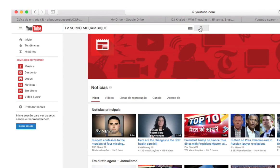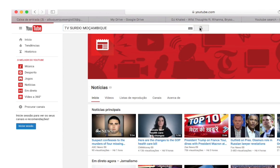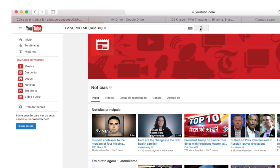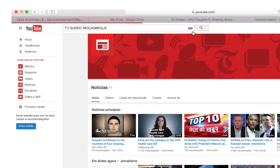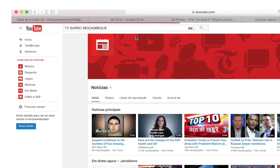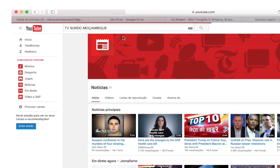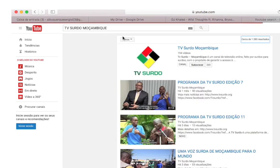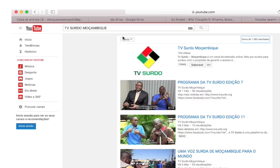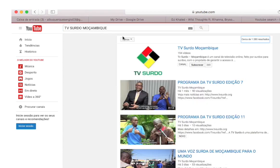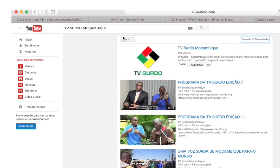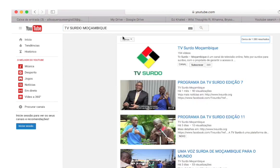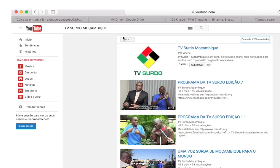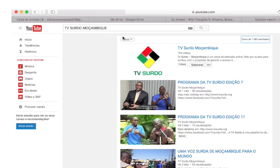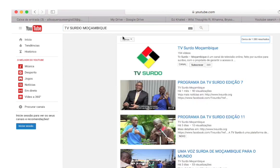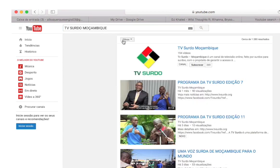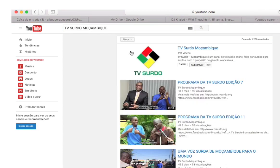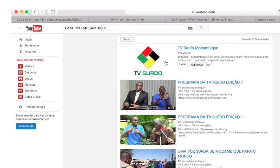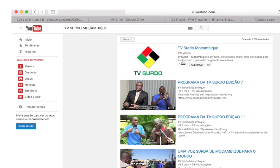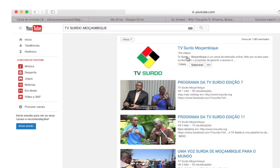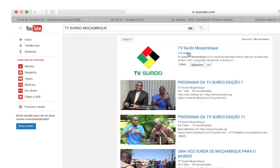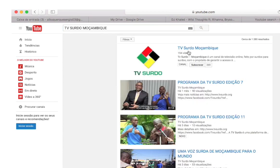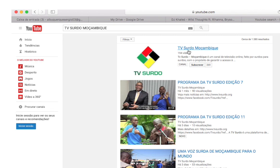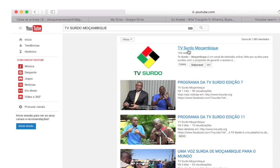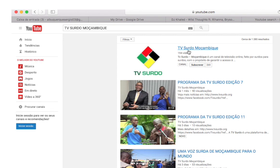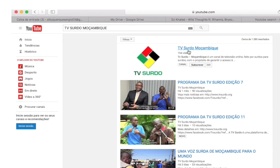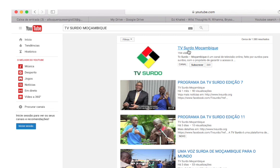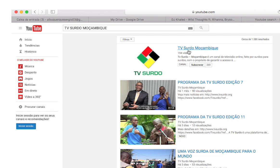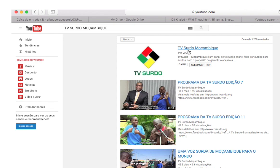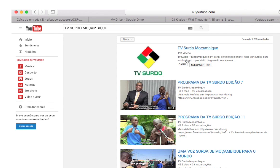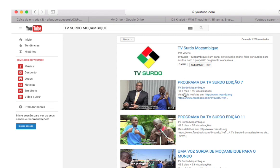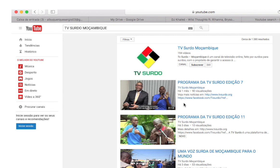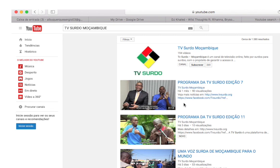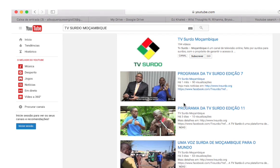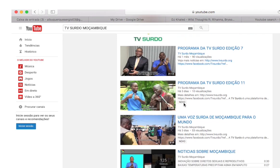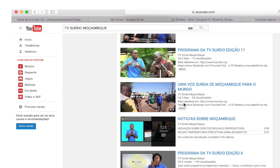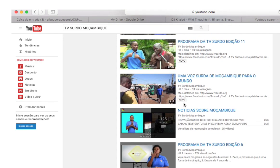E poderá desfrutar de inúmeros vídeos de que o canal dispõe.